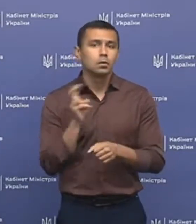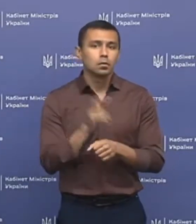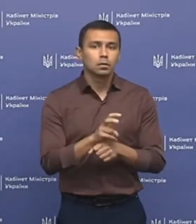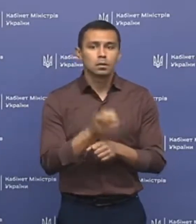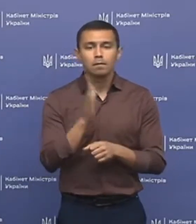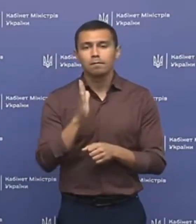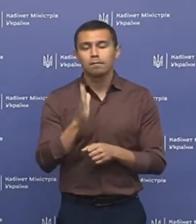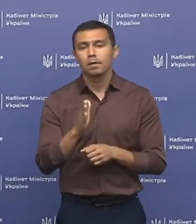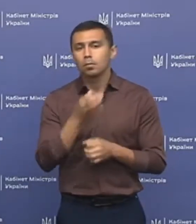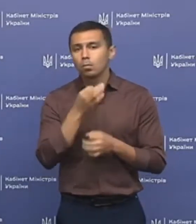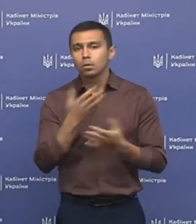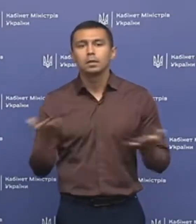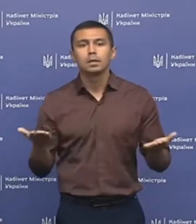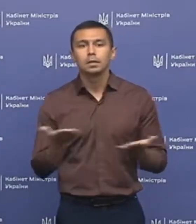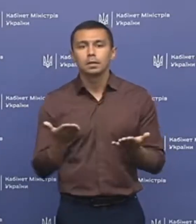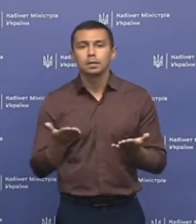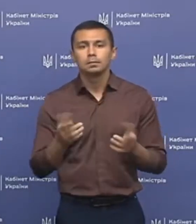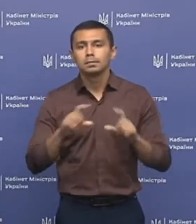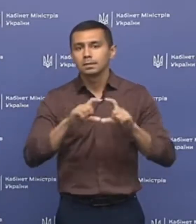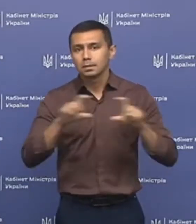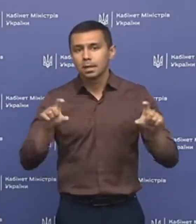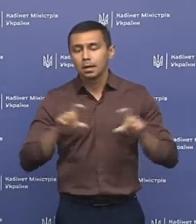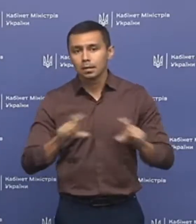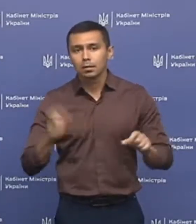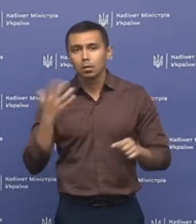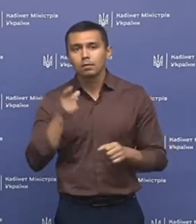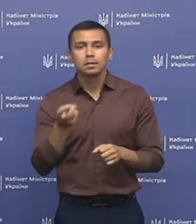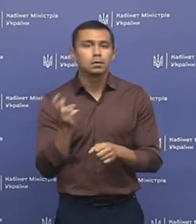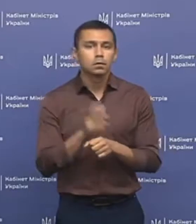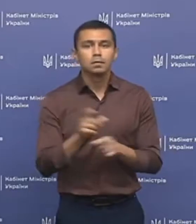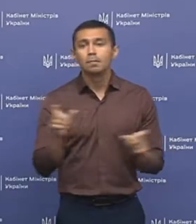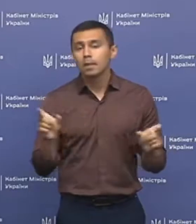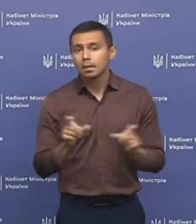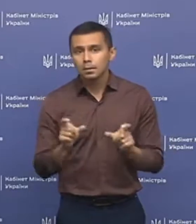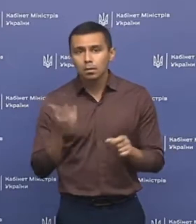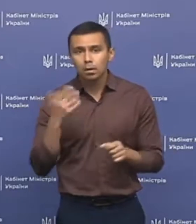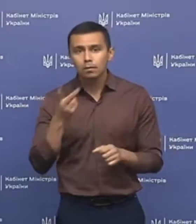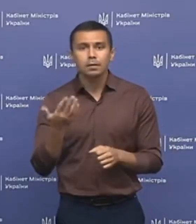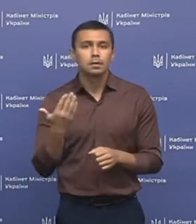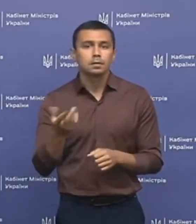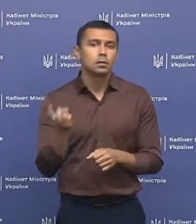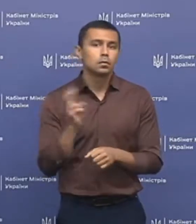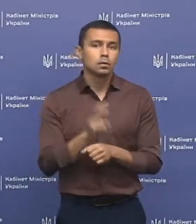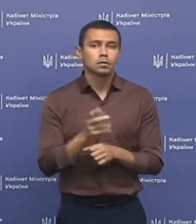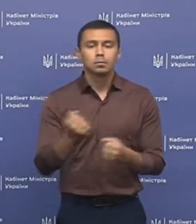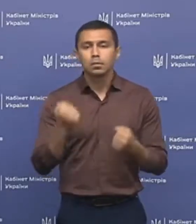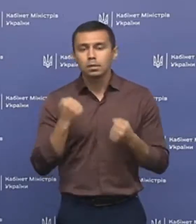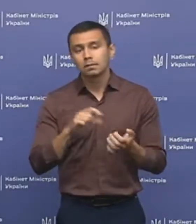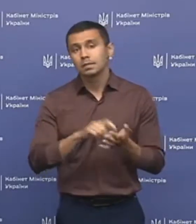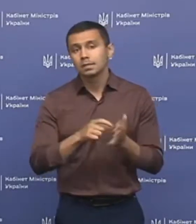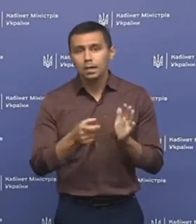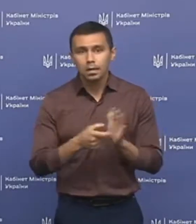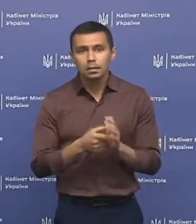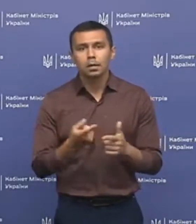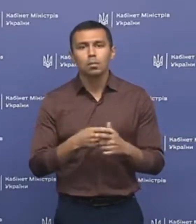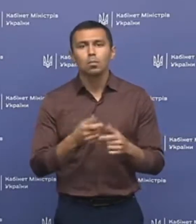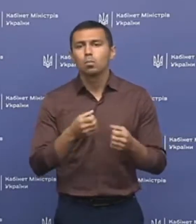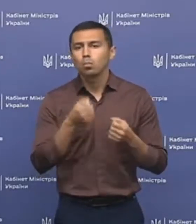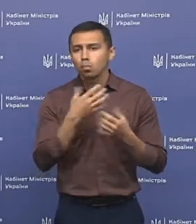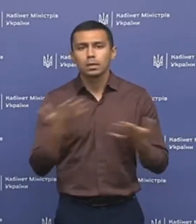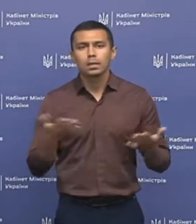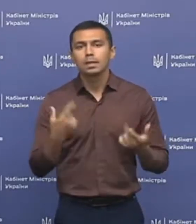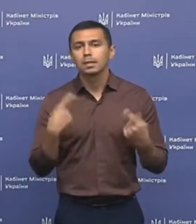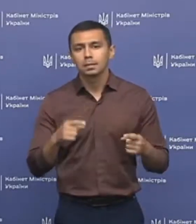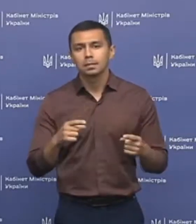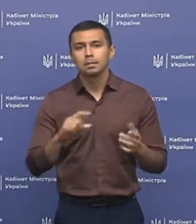в будь-який заклад, коли ви заходите в магазин, коли ви заходите в спортивний заклад або в будь-які